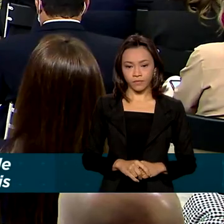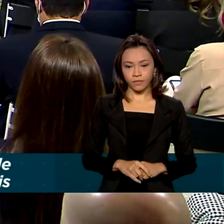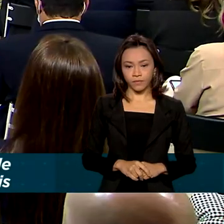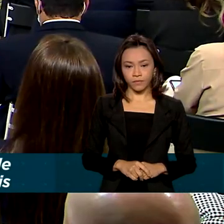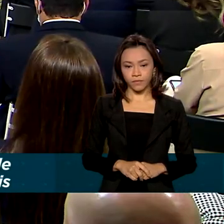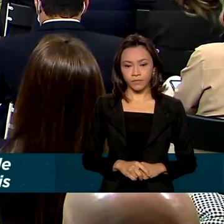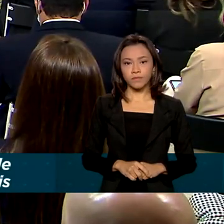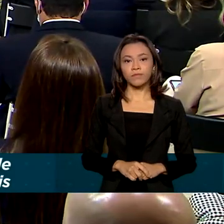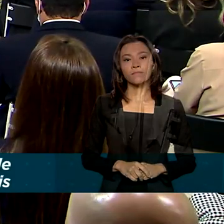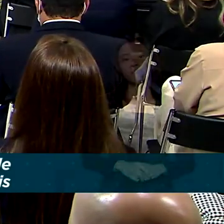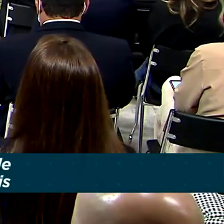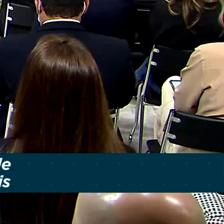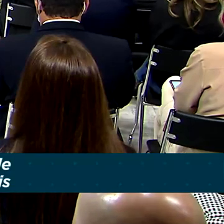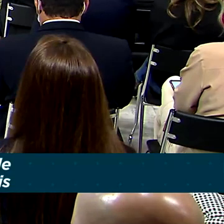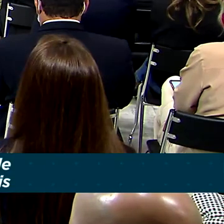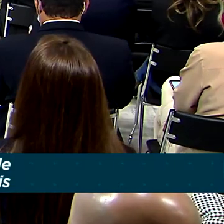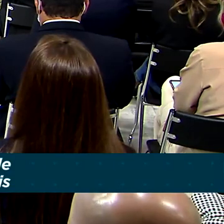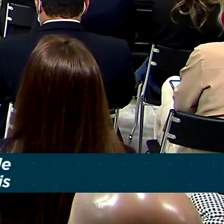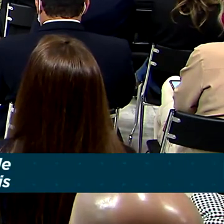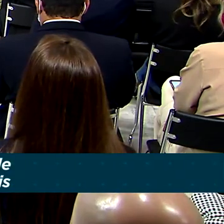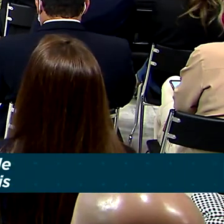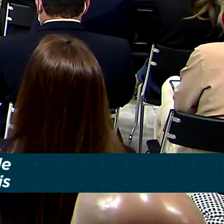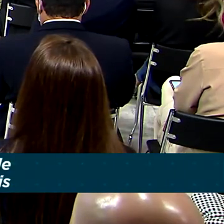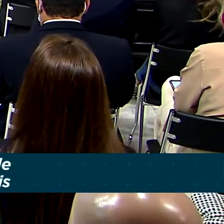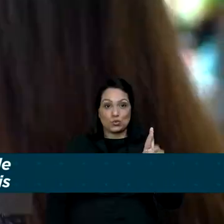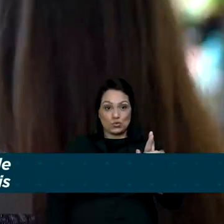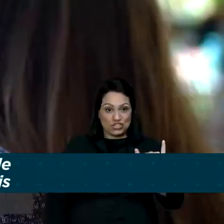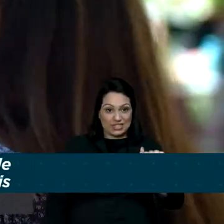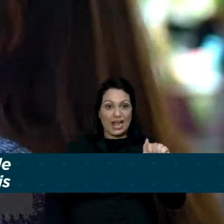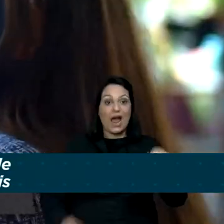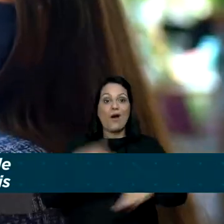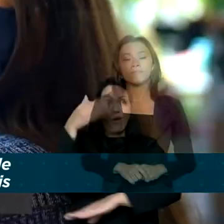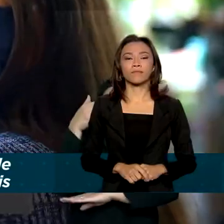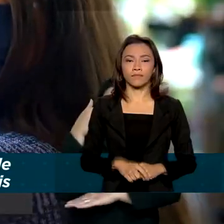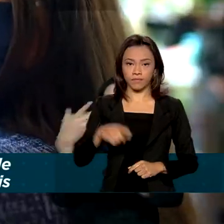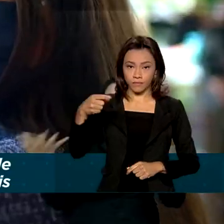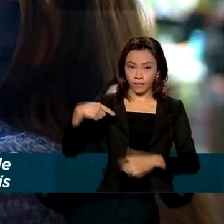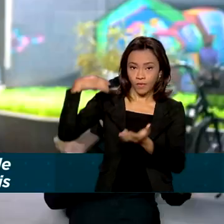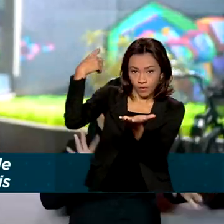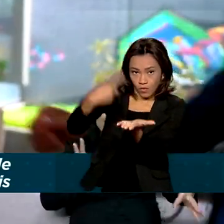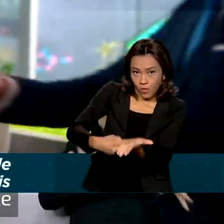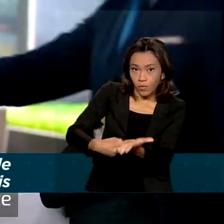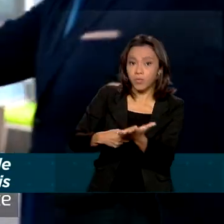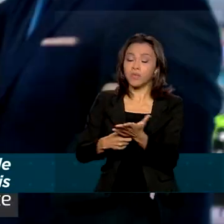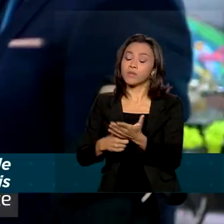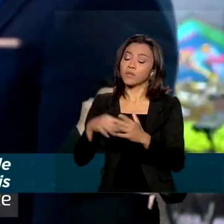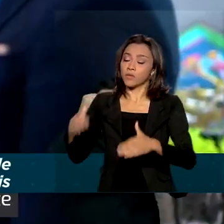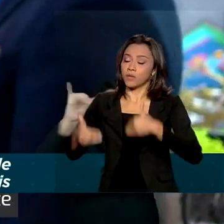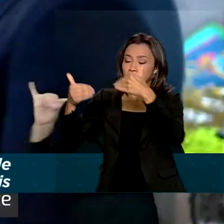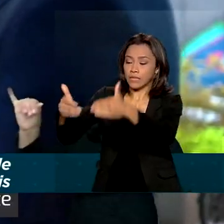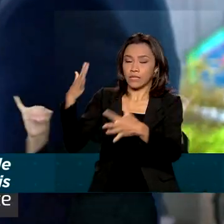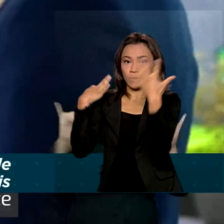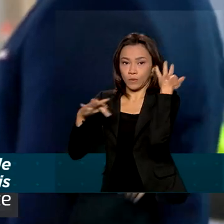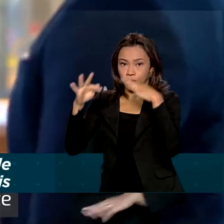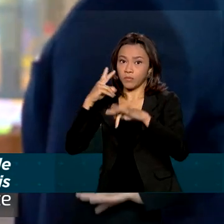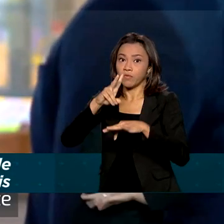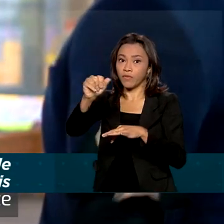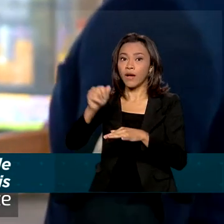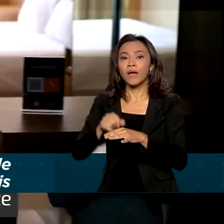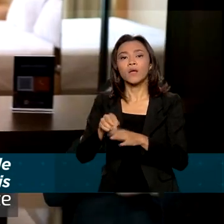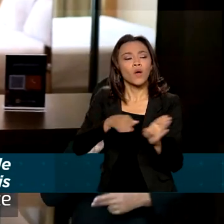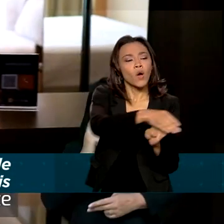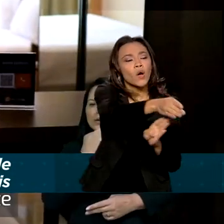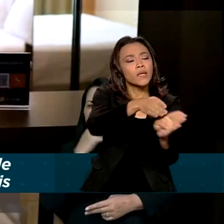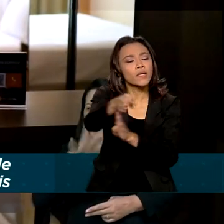exuberante do Brasil e o calor humano do nosso povo. Segundo o acordo, Ministério do Turismo vai informar turistas